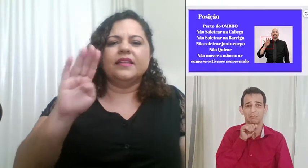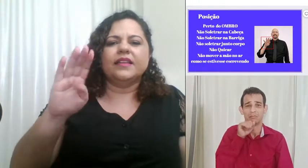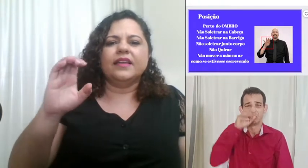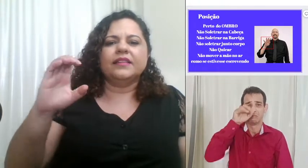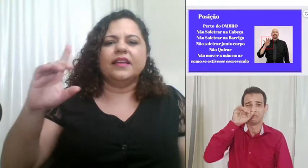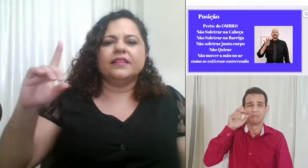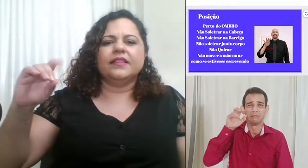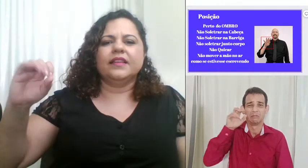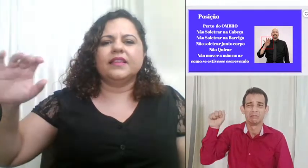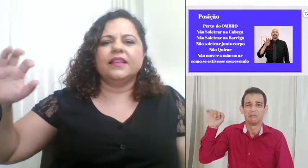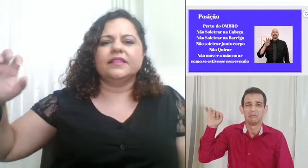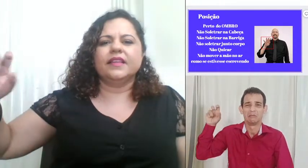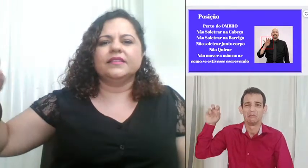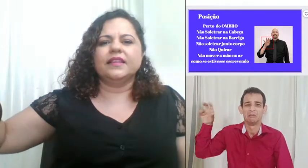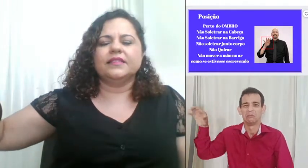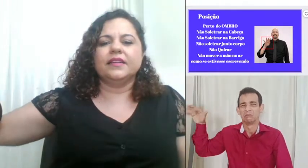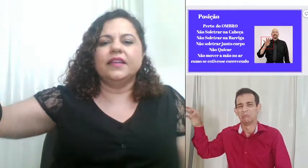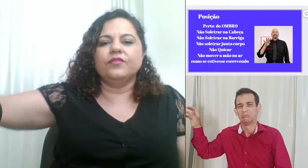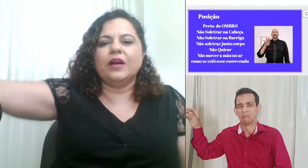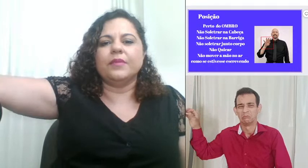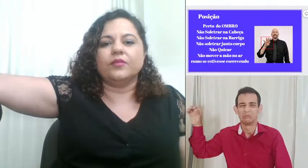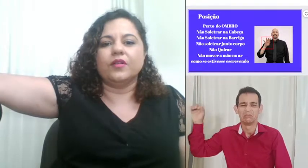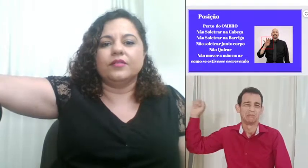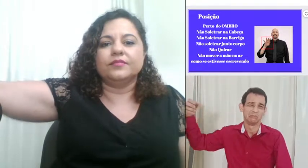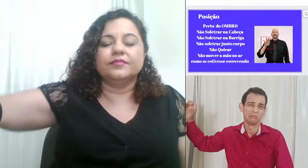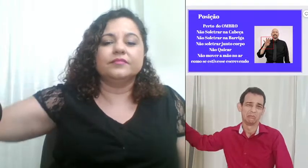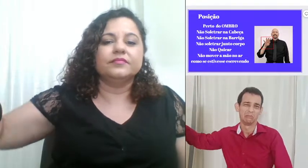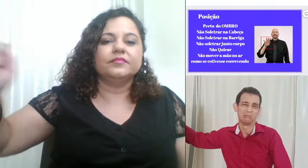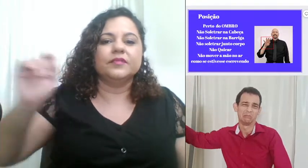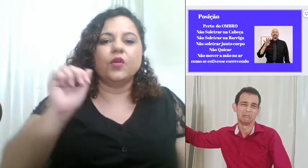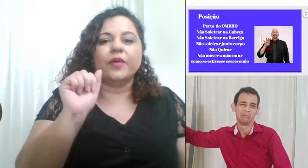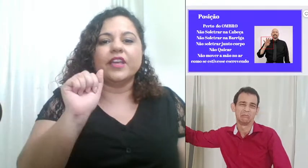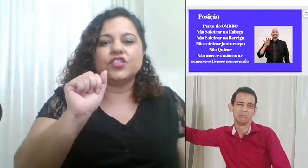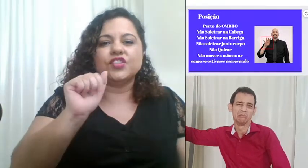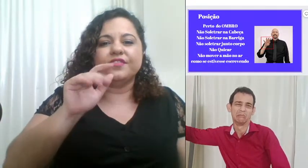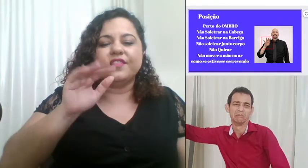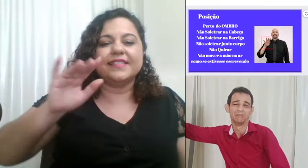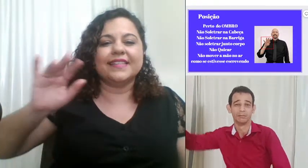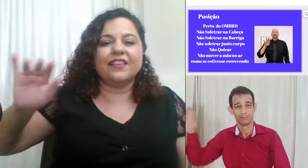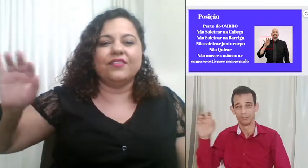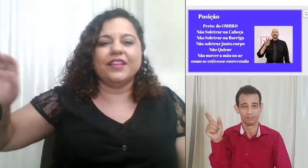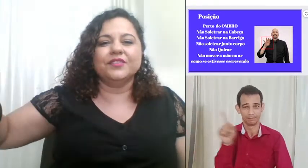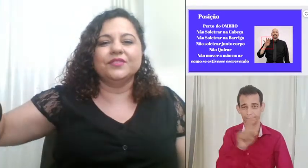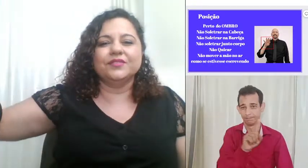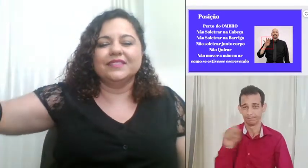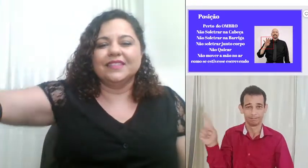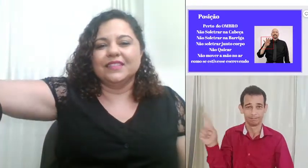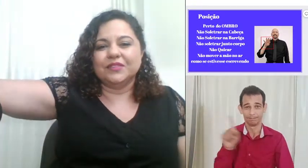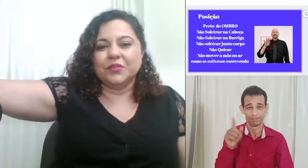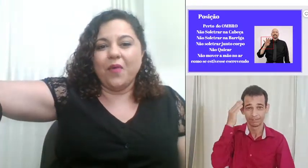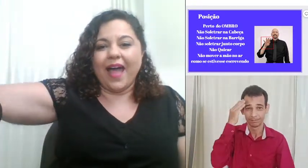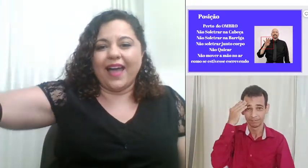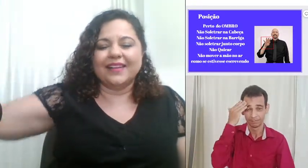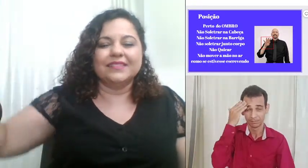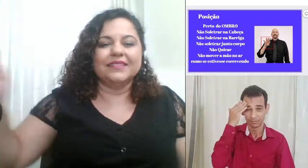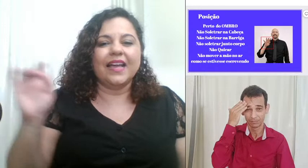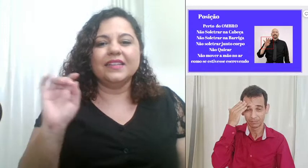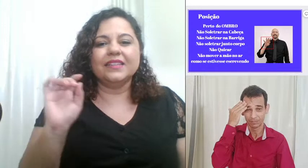levou a mão como que a gente estivesse escrevendo no ar não